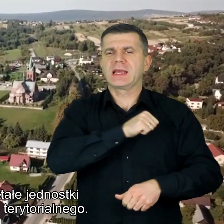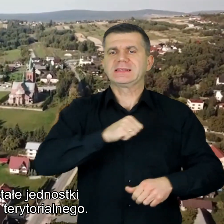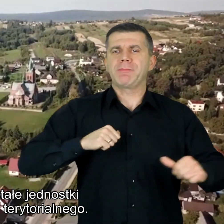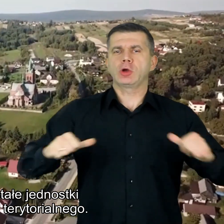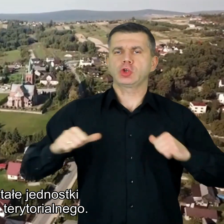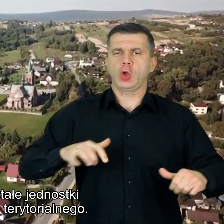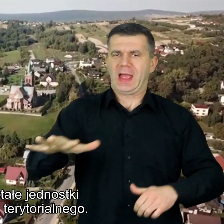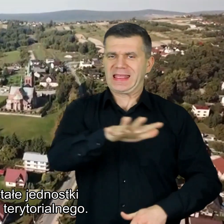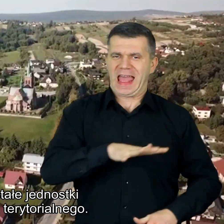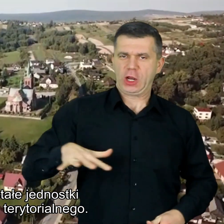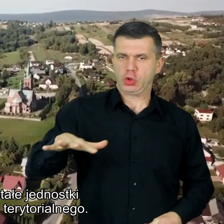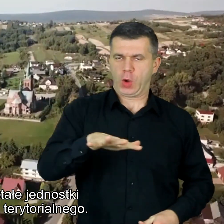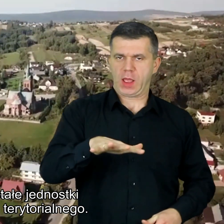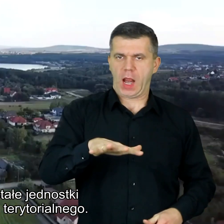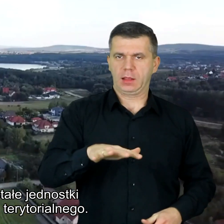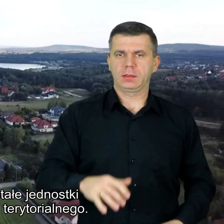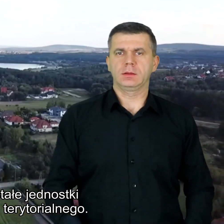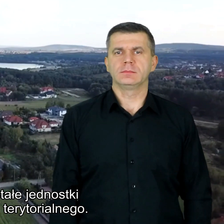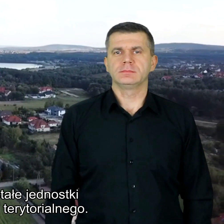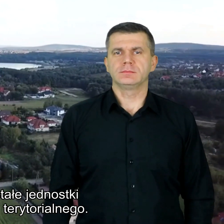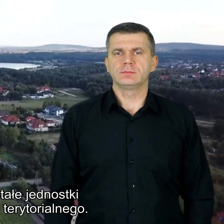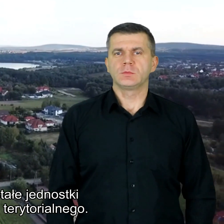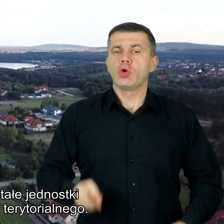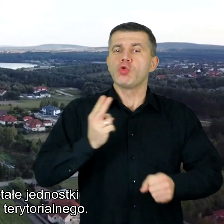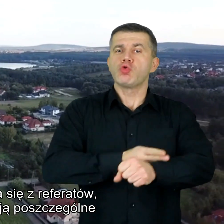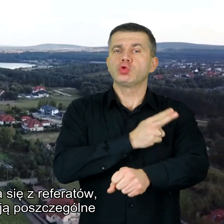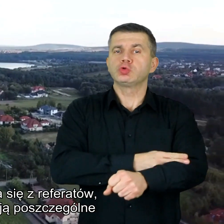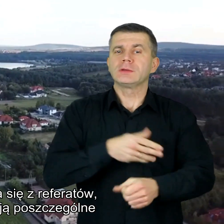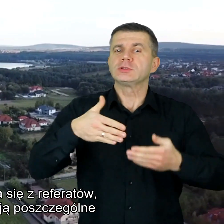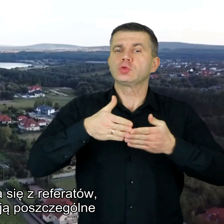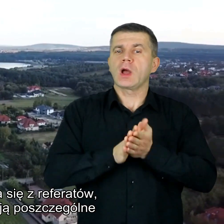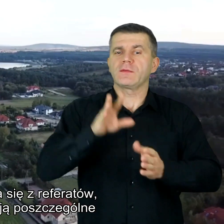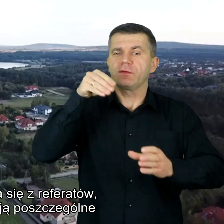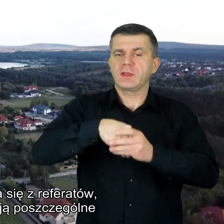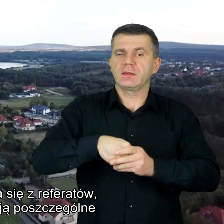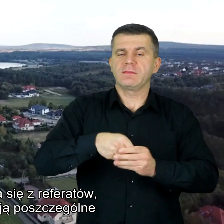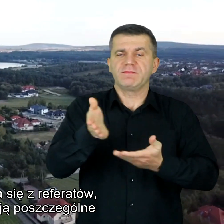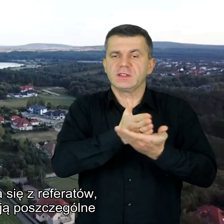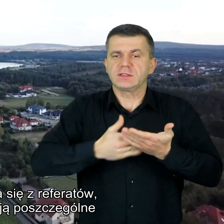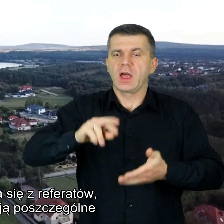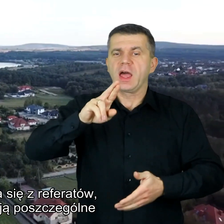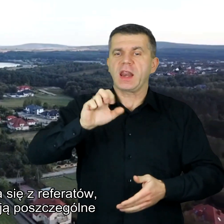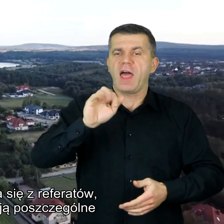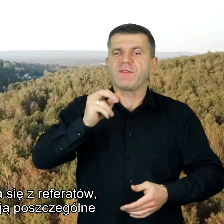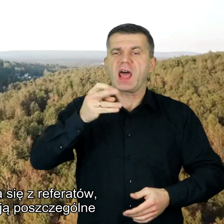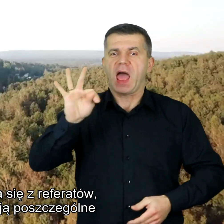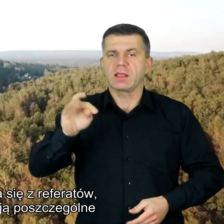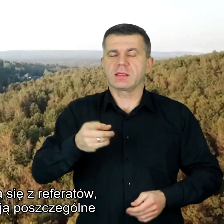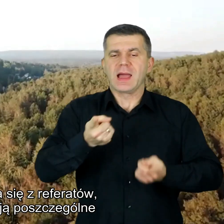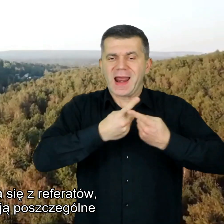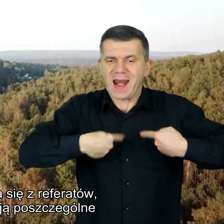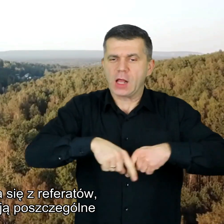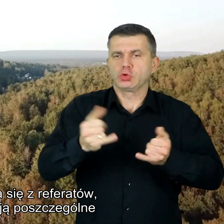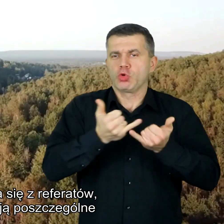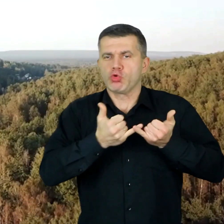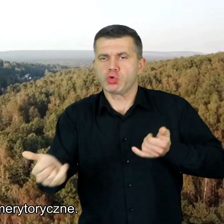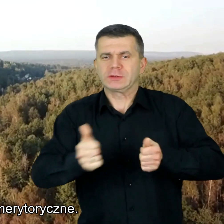samorządu terytorialnego Urząd składa się z referatów, które realizują poszczególne zadania